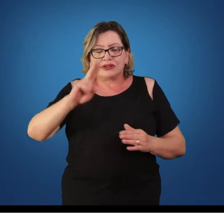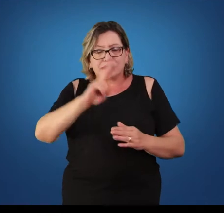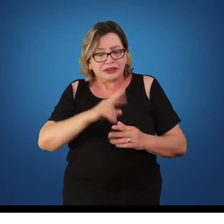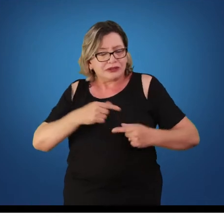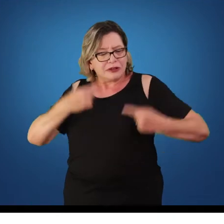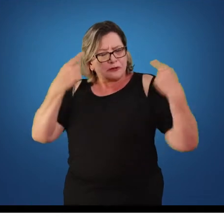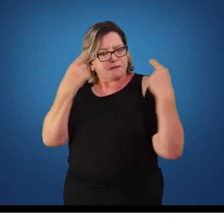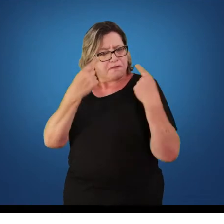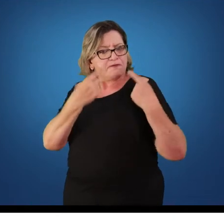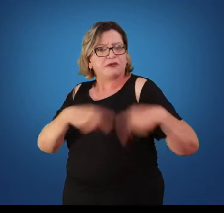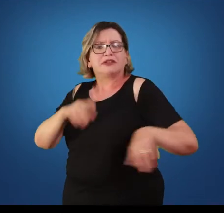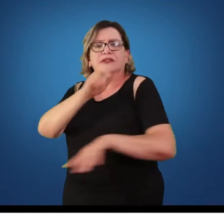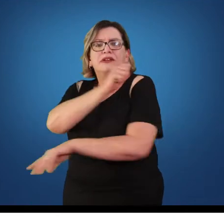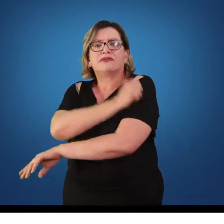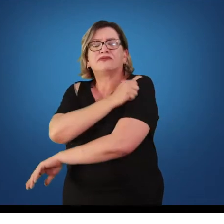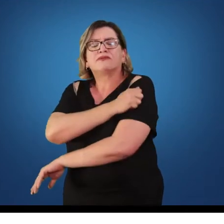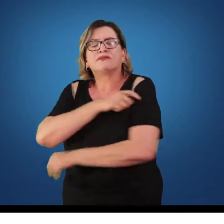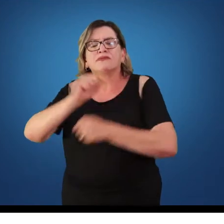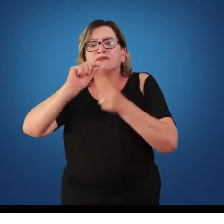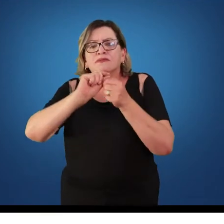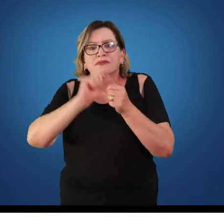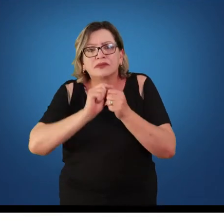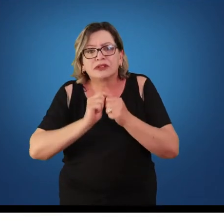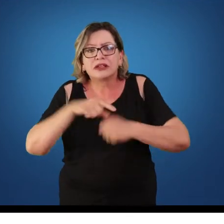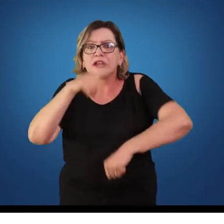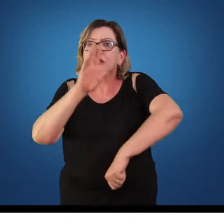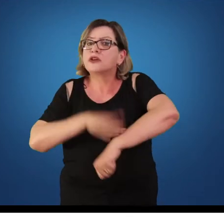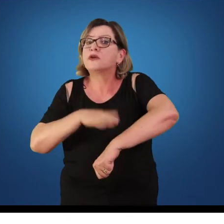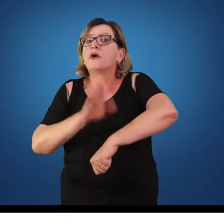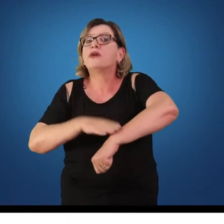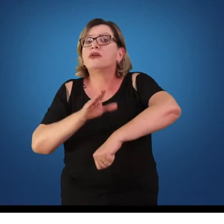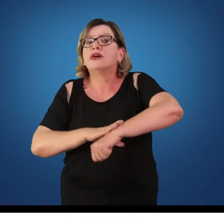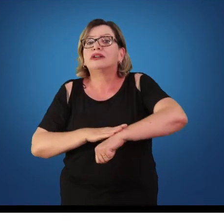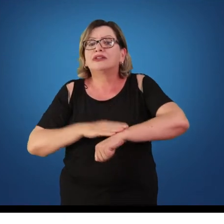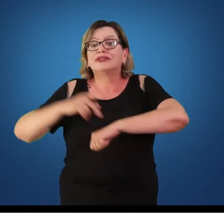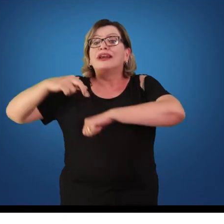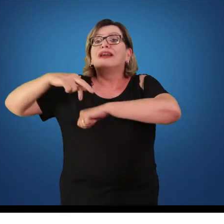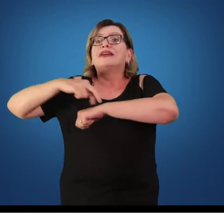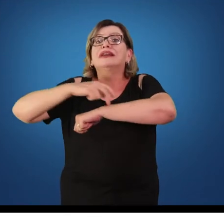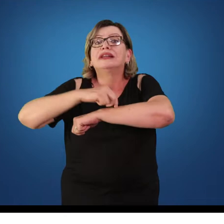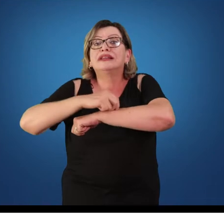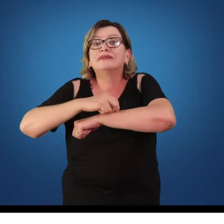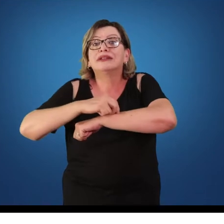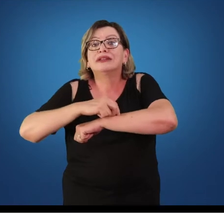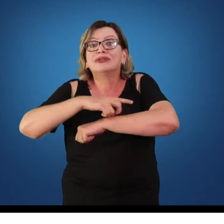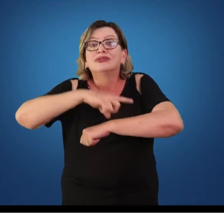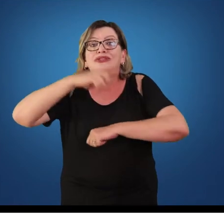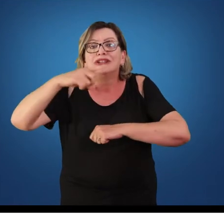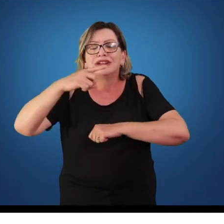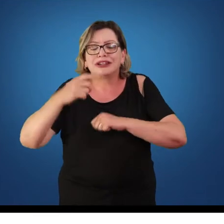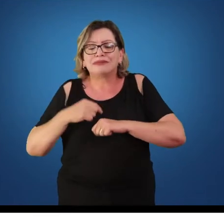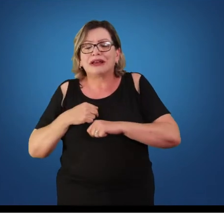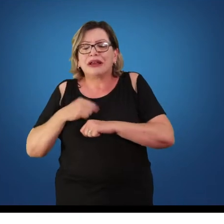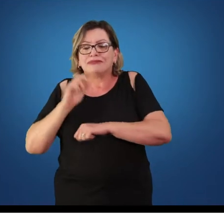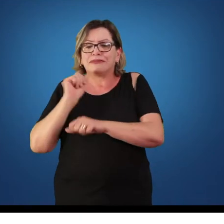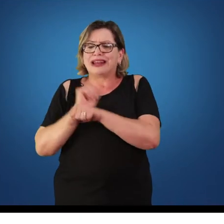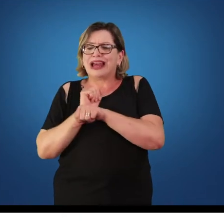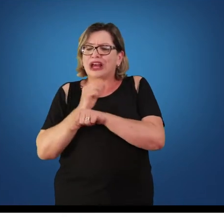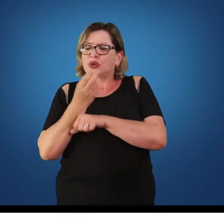aluno, de que forma, em que momento do cotidiano você se equilibra, como você se equilibra, parado ou andando, como você anda,